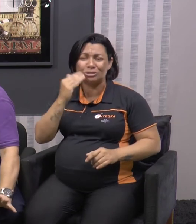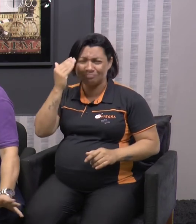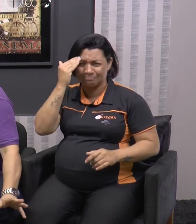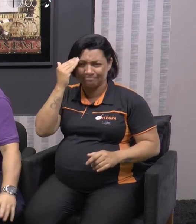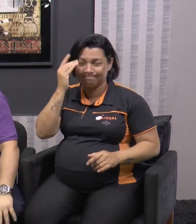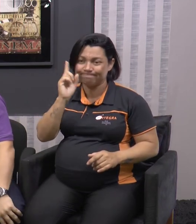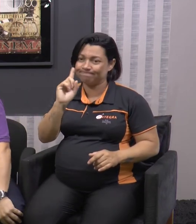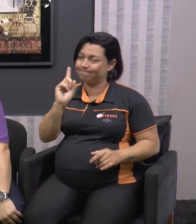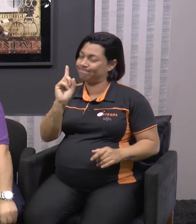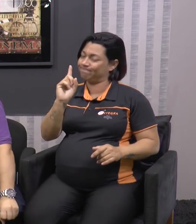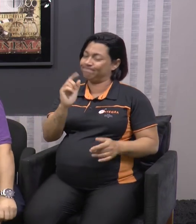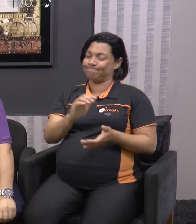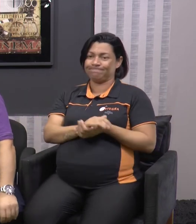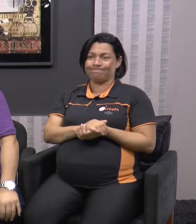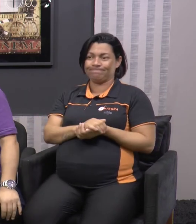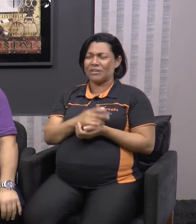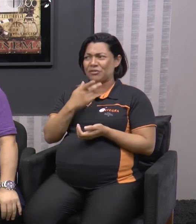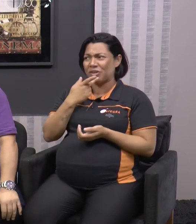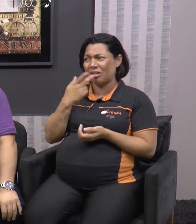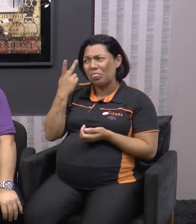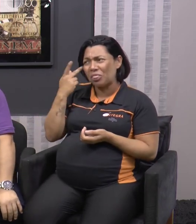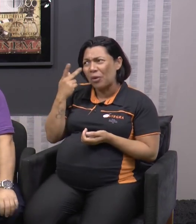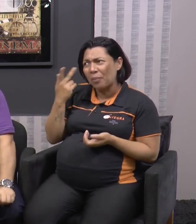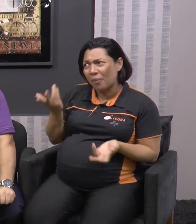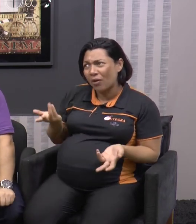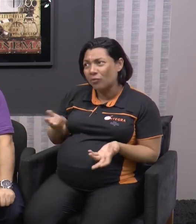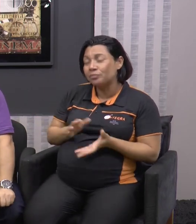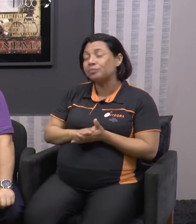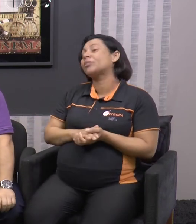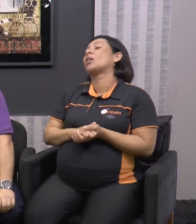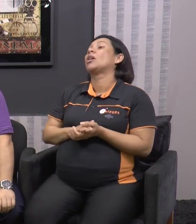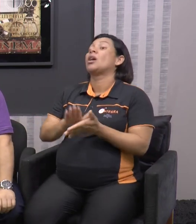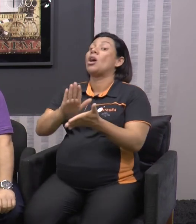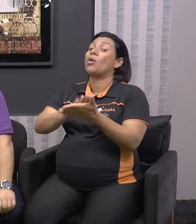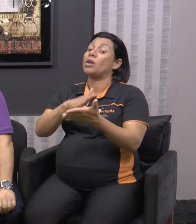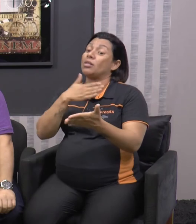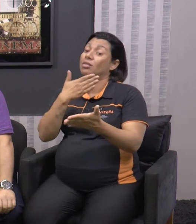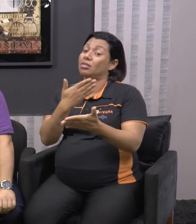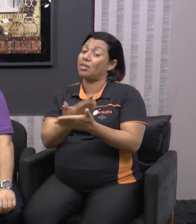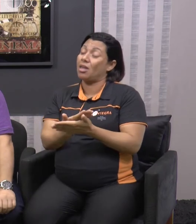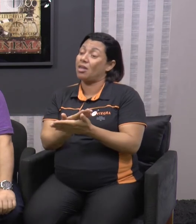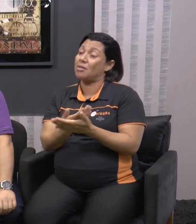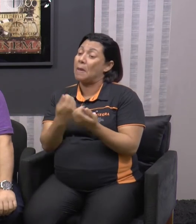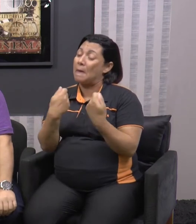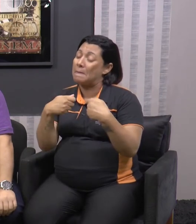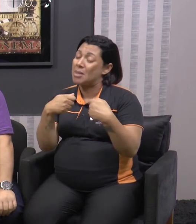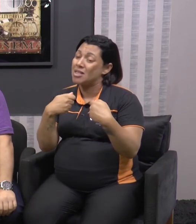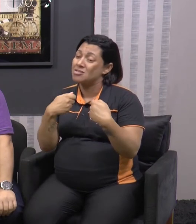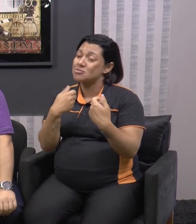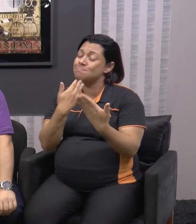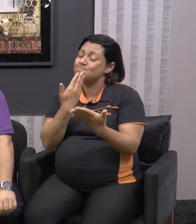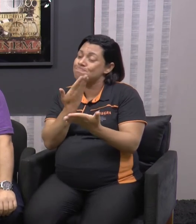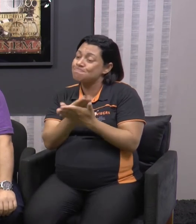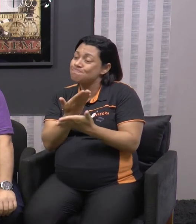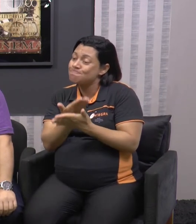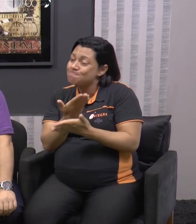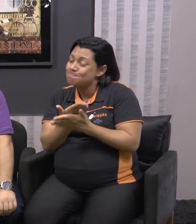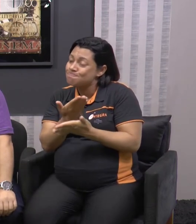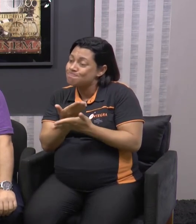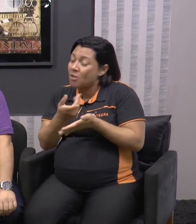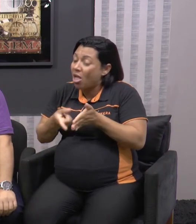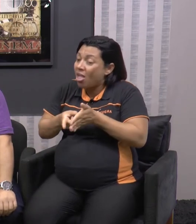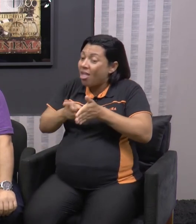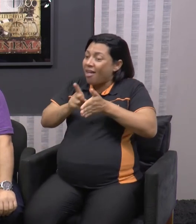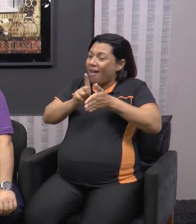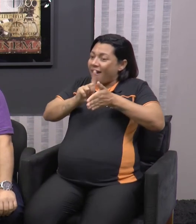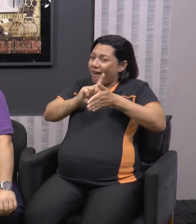muito comum? É. O intérprete de libras, ele tem que se qualificar antes de aparecer, Antes de fazer as